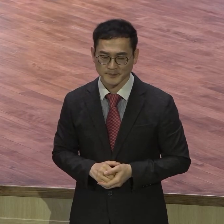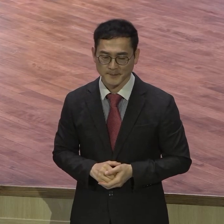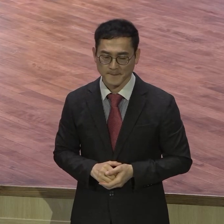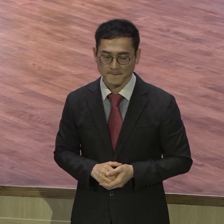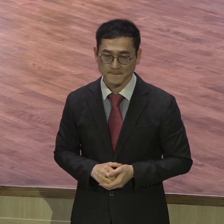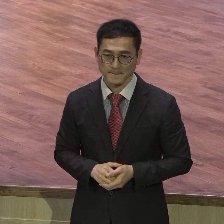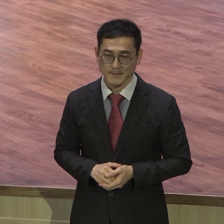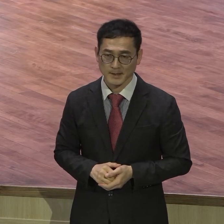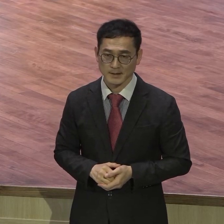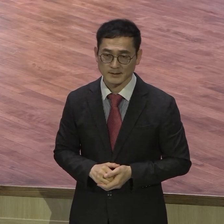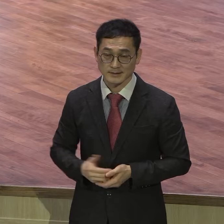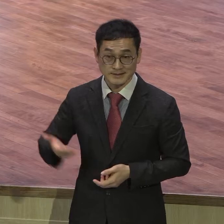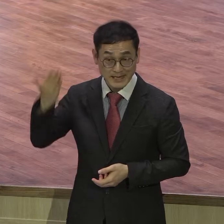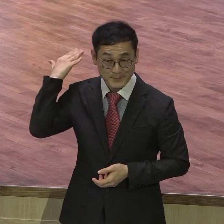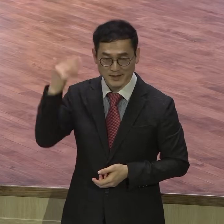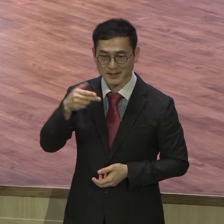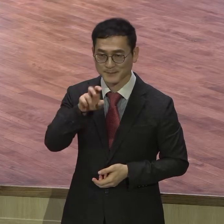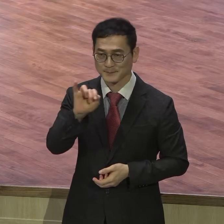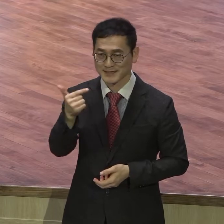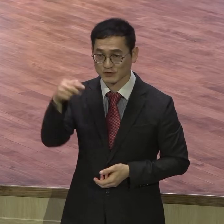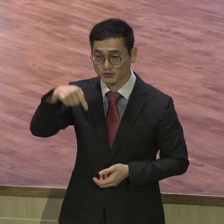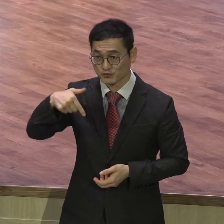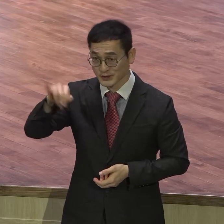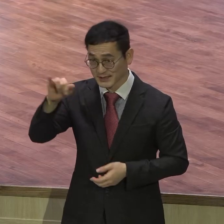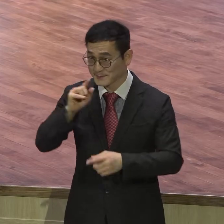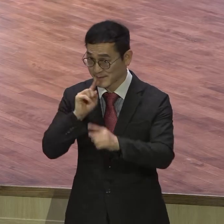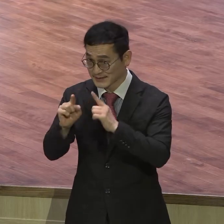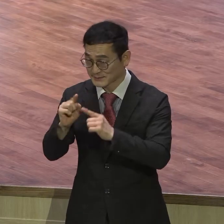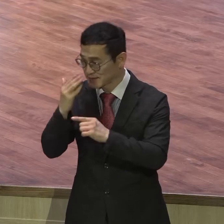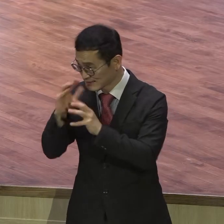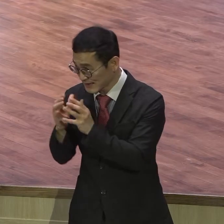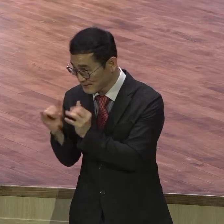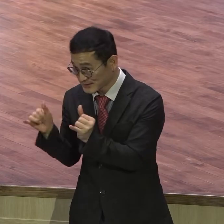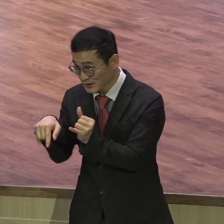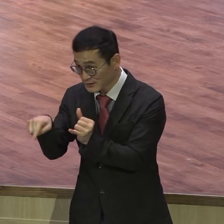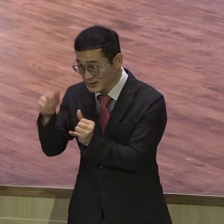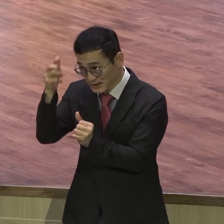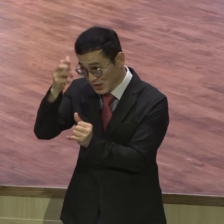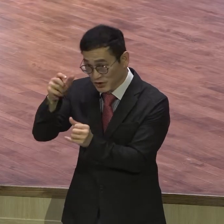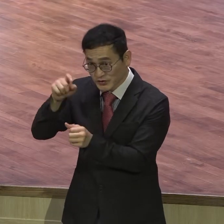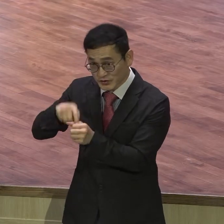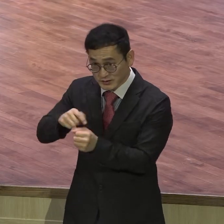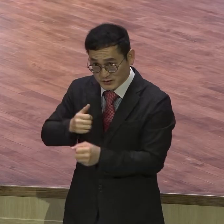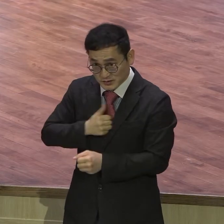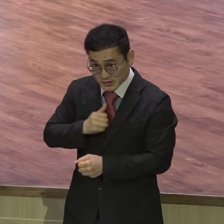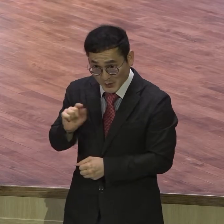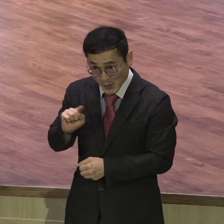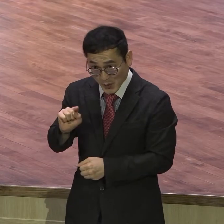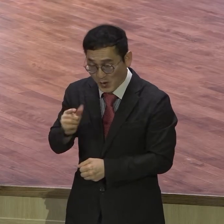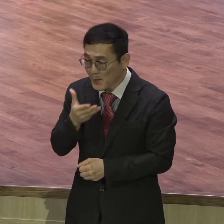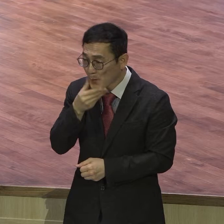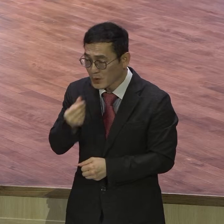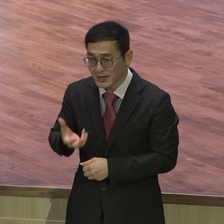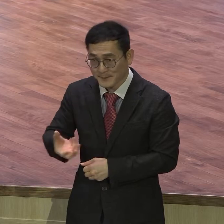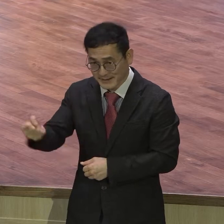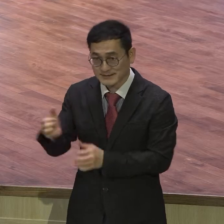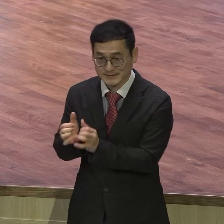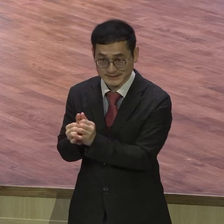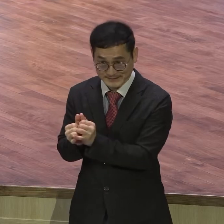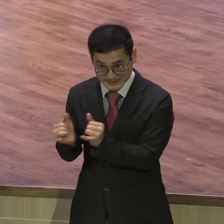말씀을 통해서 이스라엘 백성에게 주어진 영적 정제성이 뭐였습니까? 복을 받은 자, 복을 받은 자.